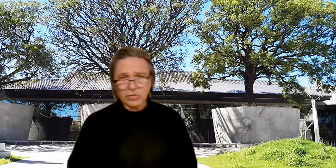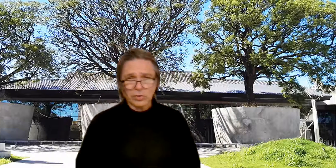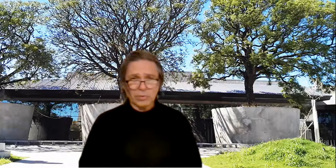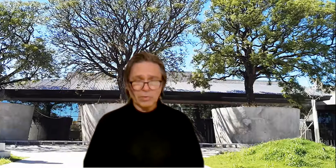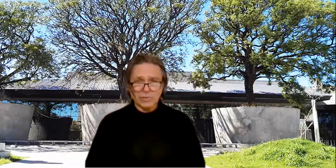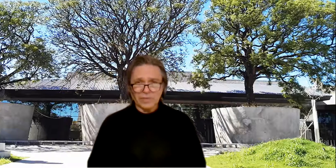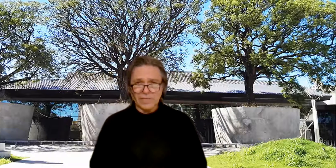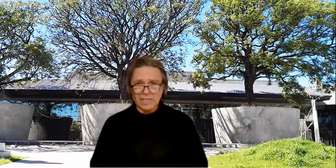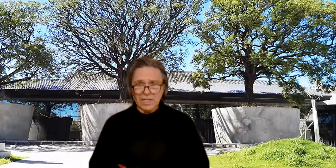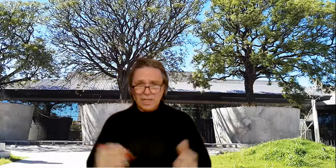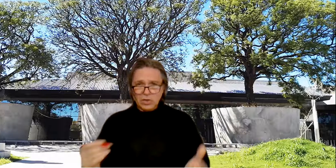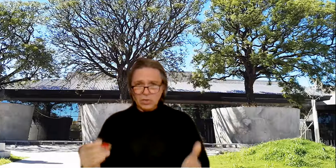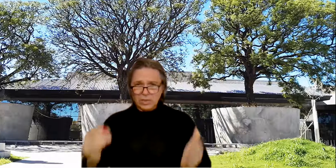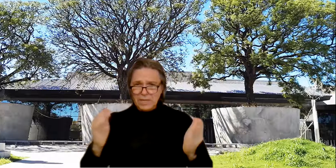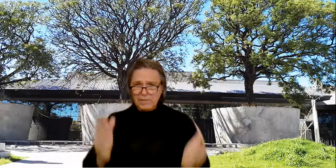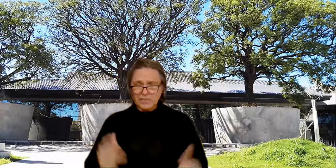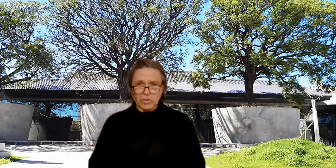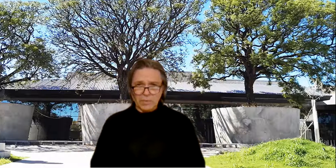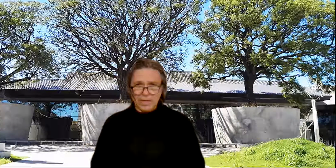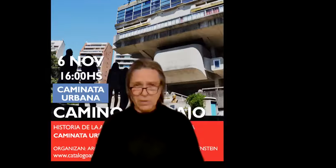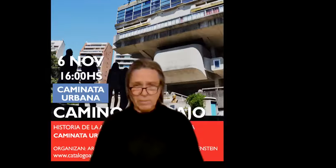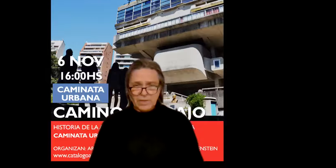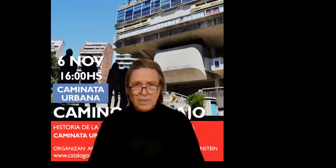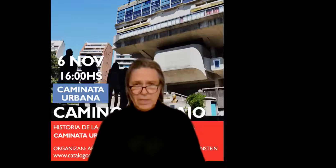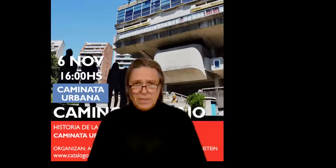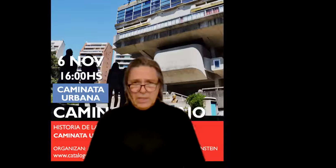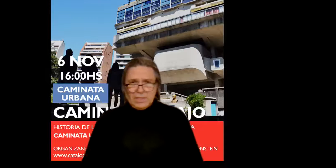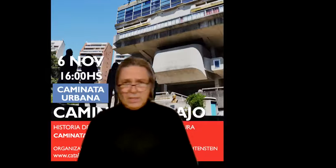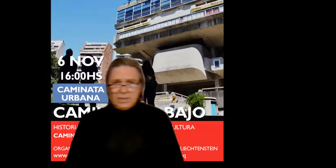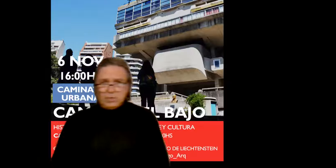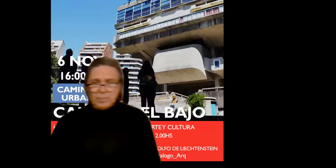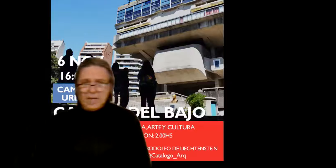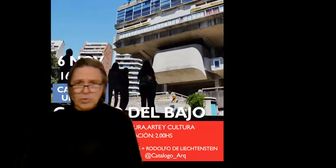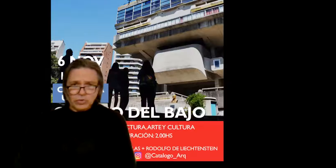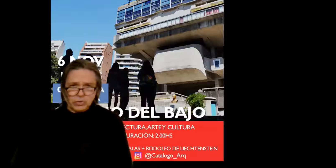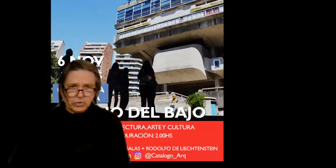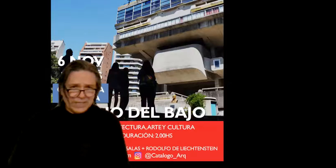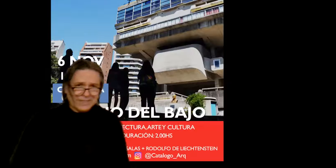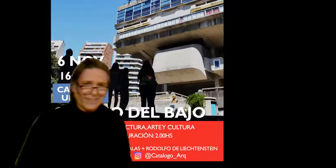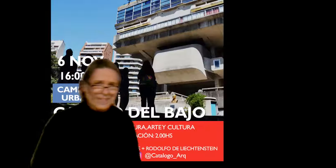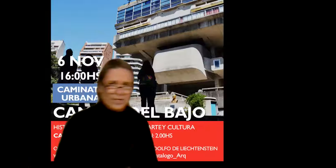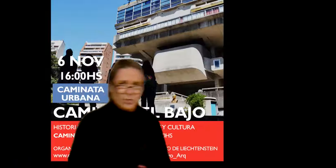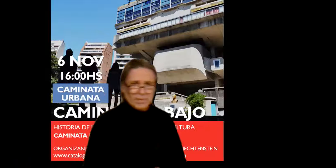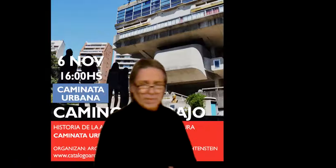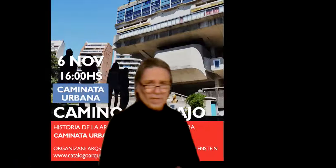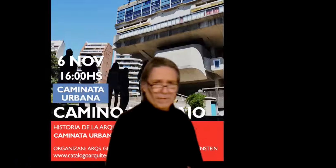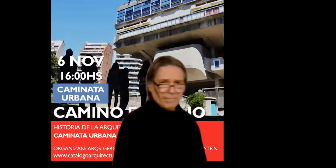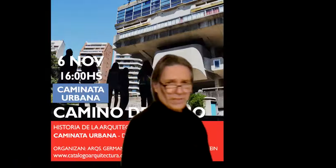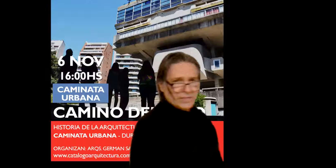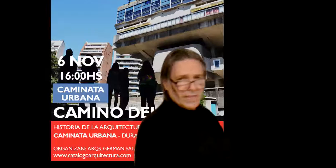nosotros vamos a definir con el Paseo del Vasco. Los esperamos el 6 de noviembre, 16